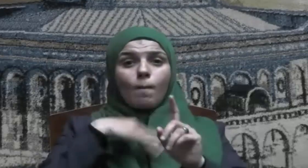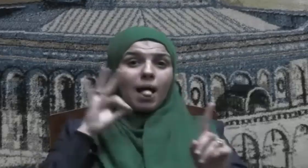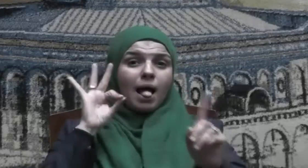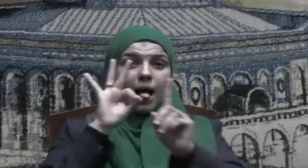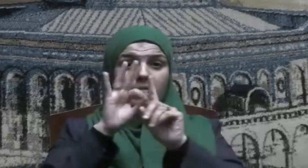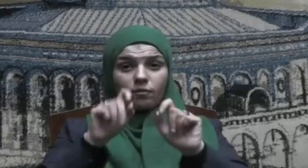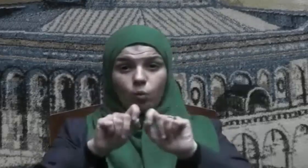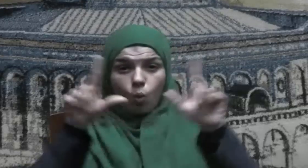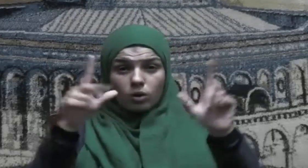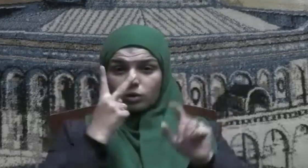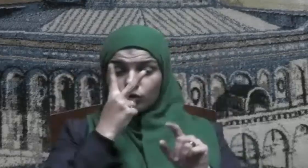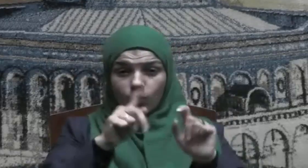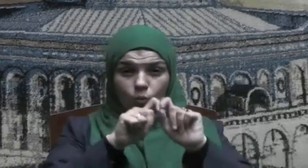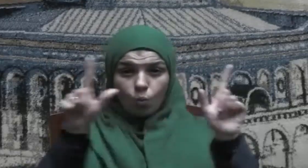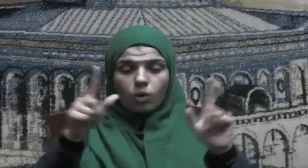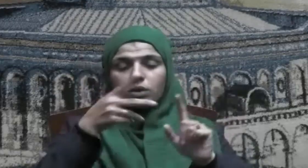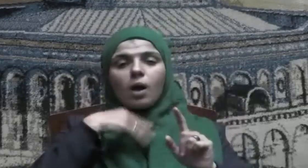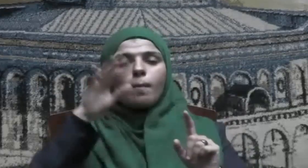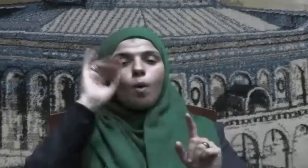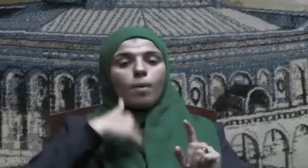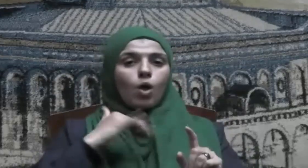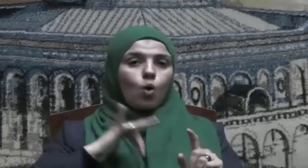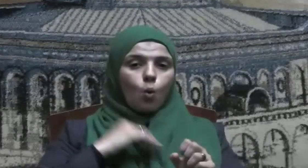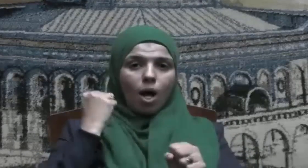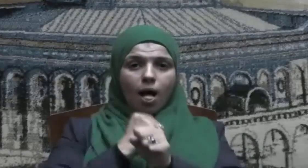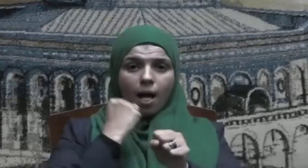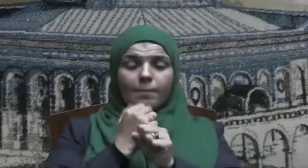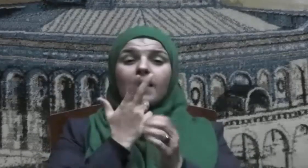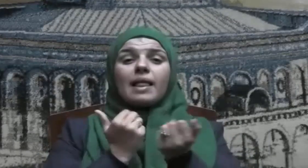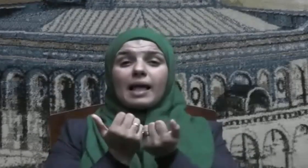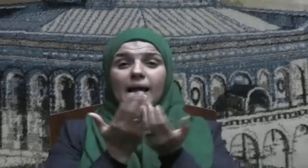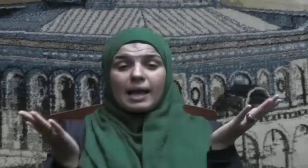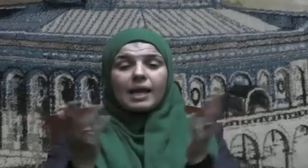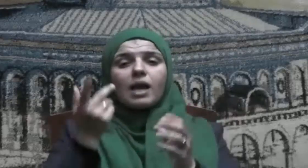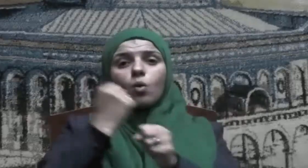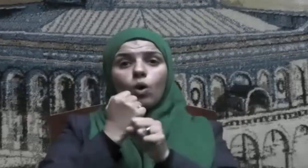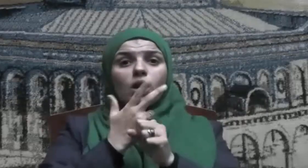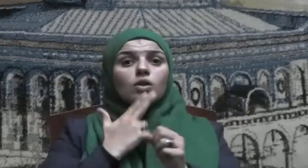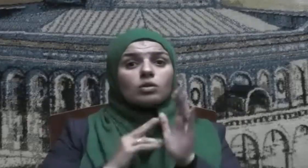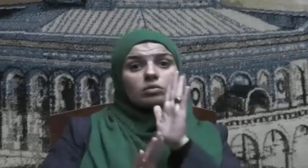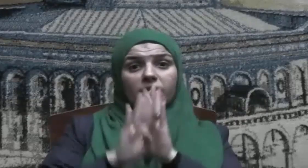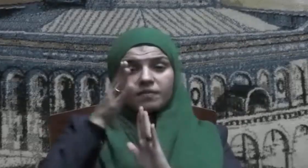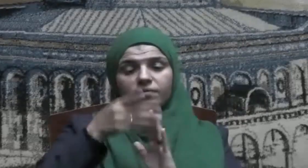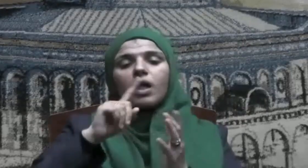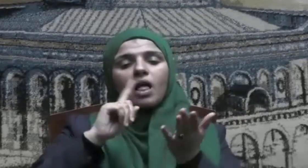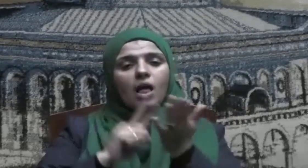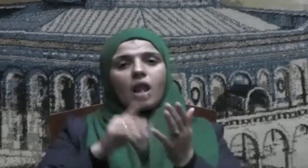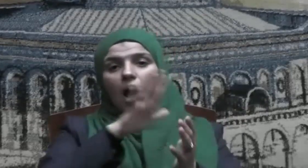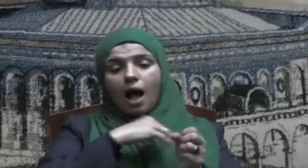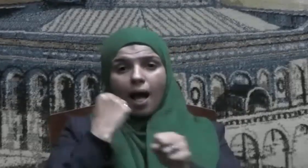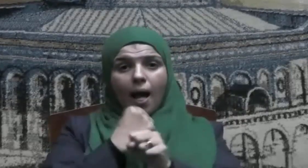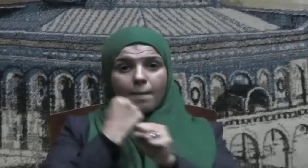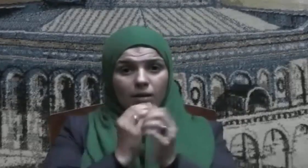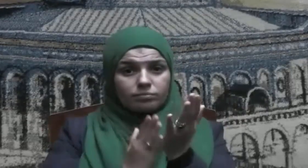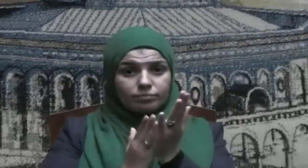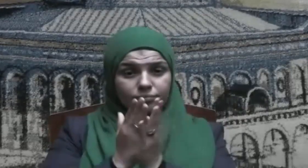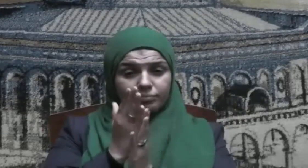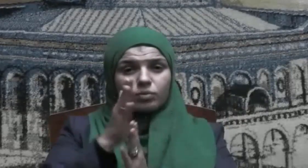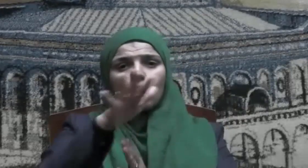والمقاصر شريفة والغايات نبيلة فإن التضحيات لعد أن تكون